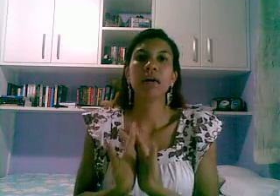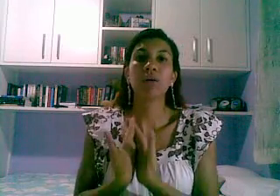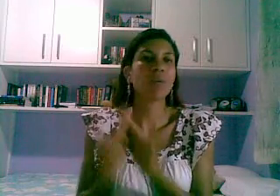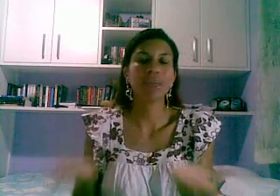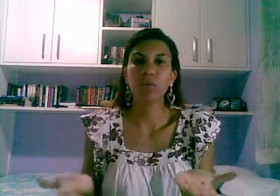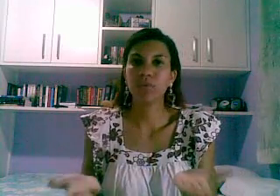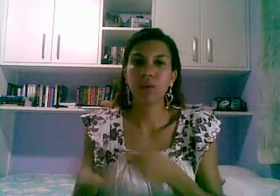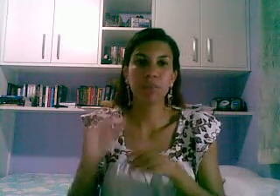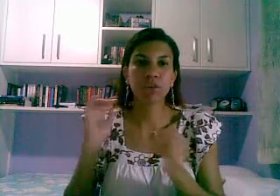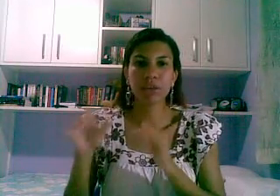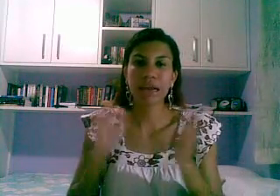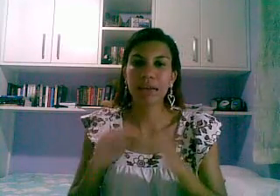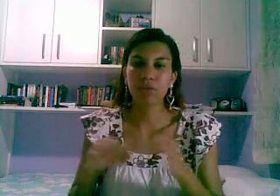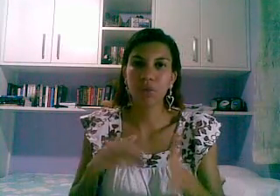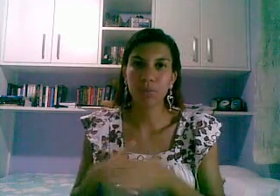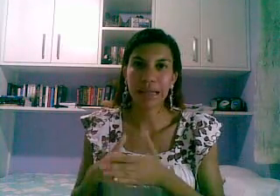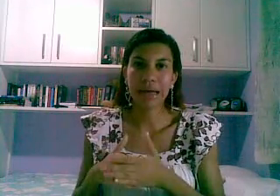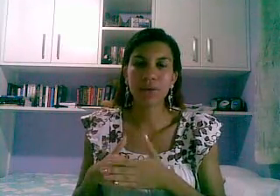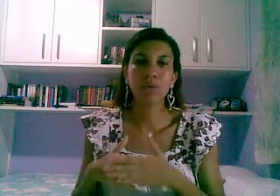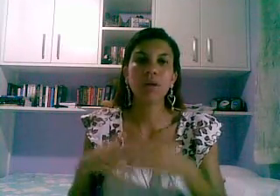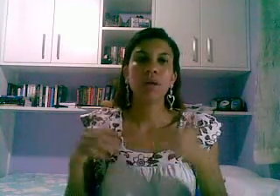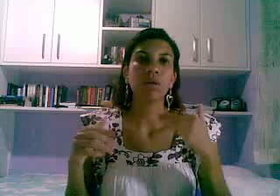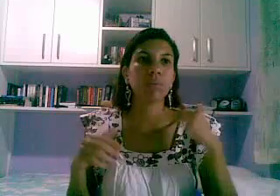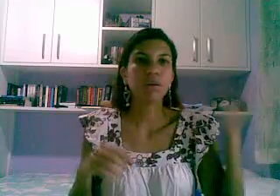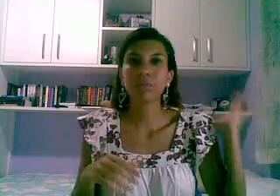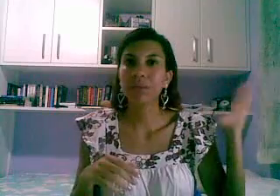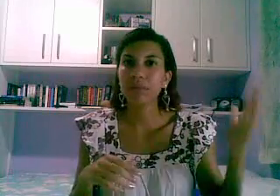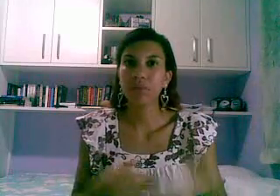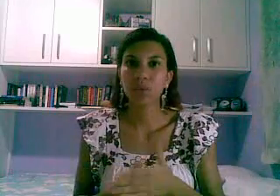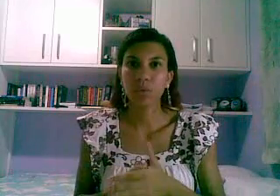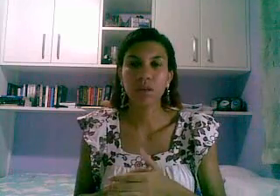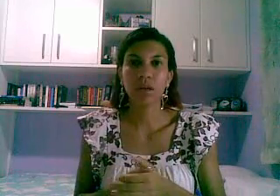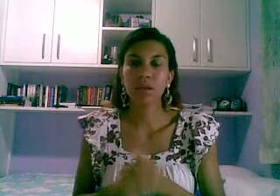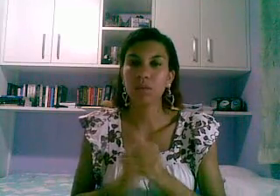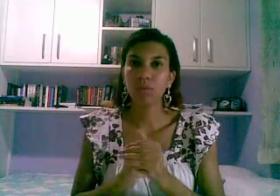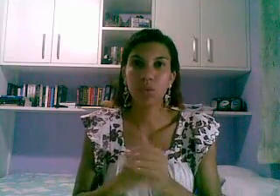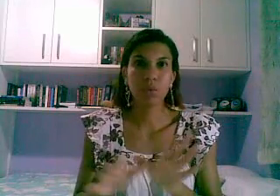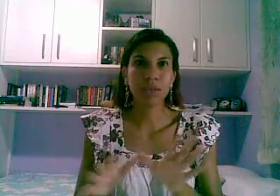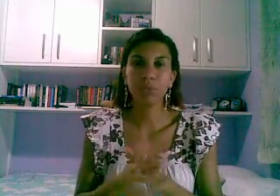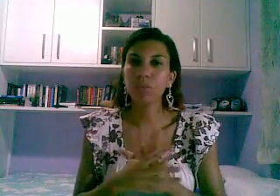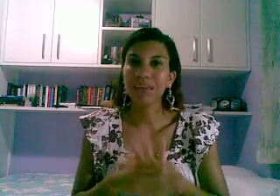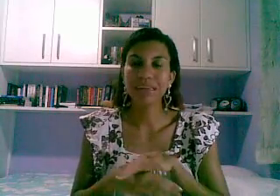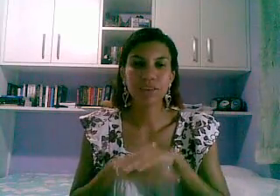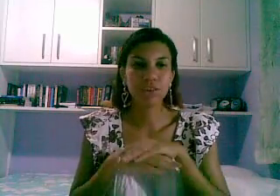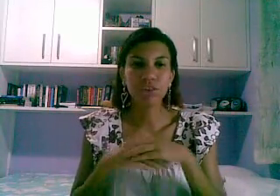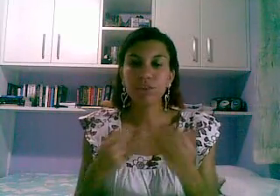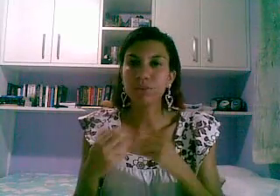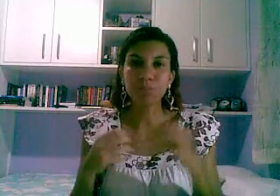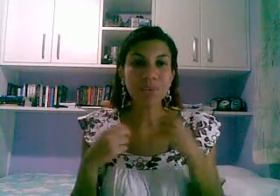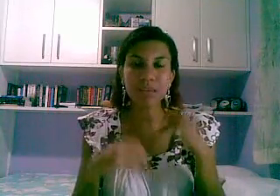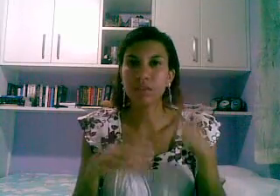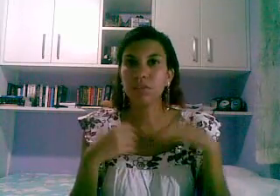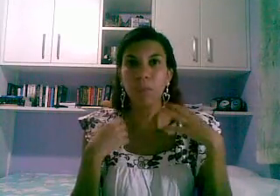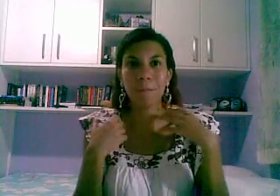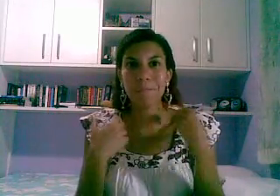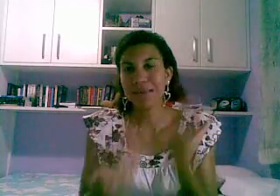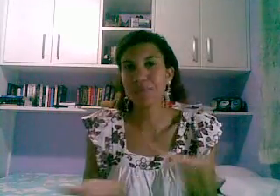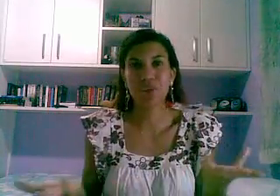qualquer dúvida pode entrar lá no formulário pode me mandar via twitter que eu vou responder assim, mais